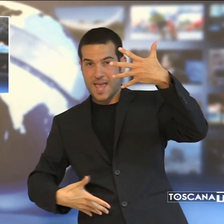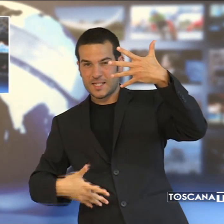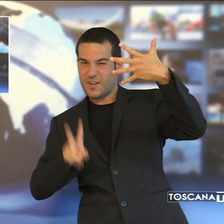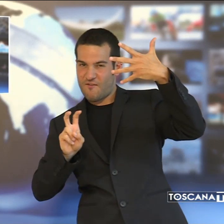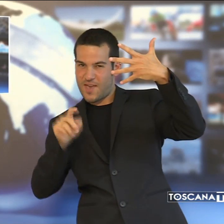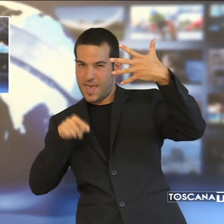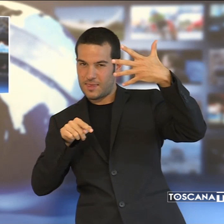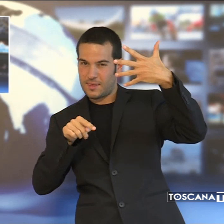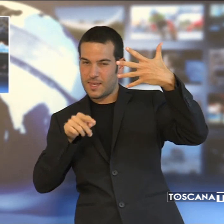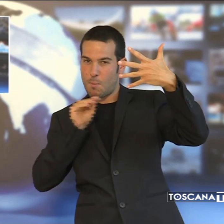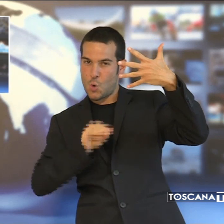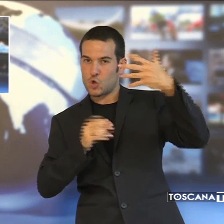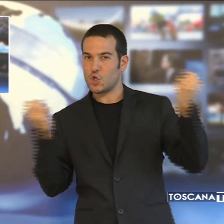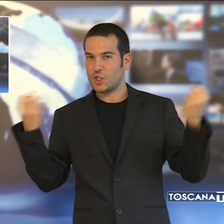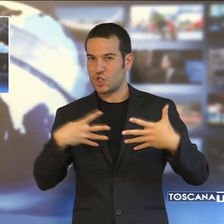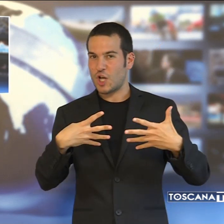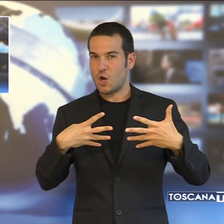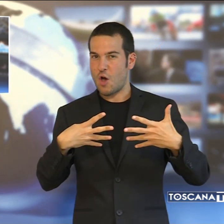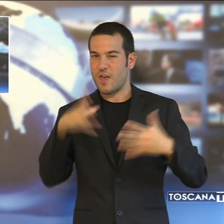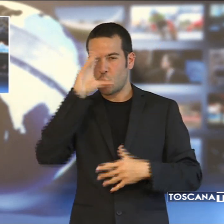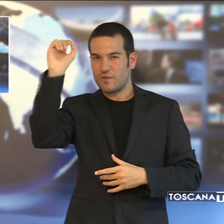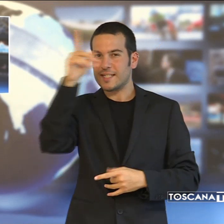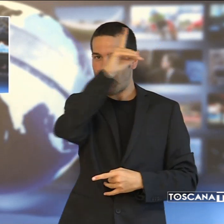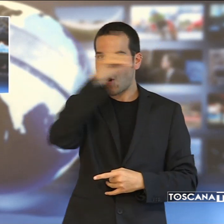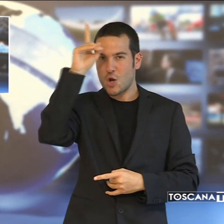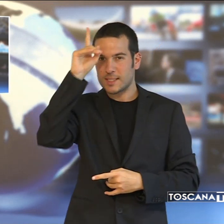posto, c'è anche la libera Università di Bolzano.